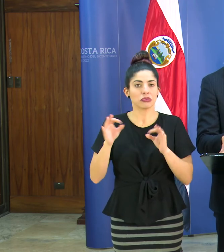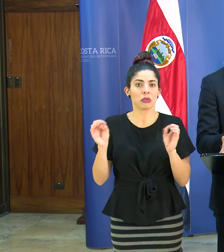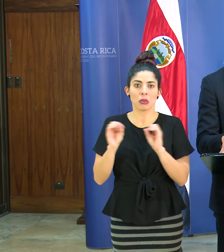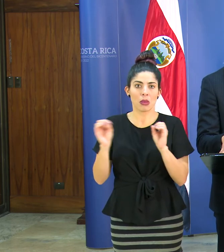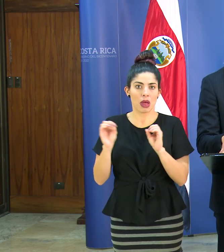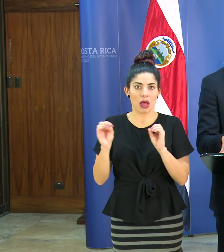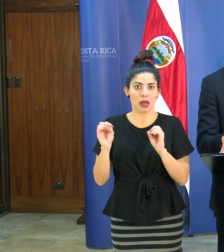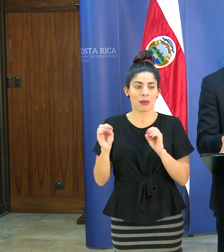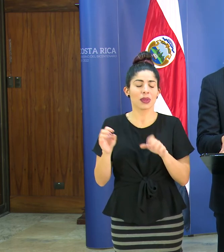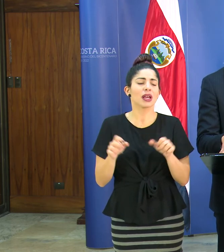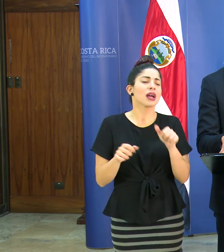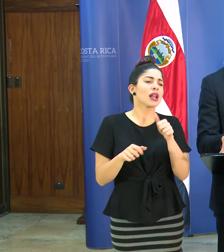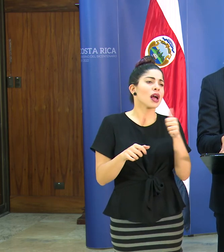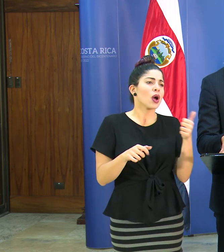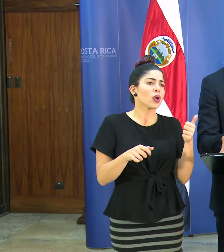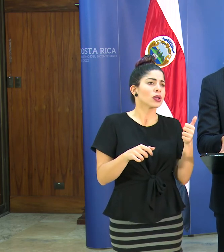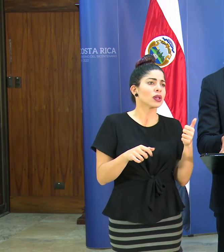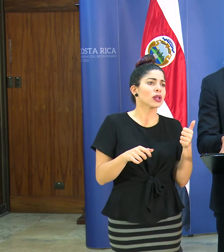y cuál fue la otra